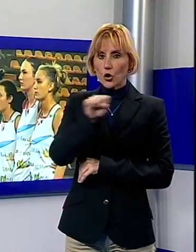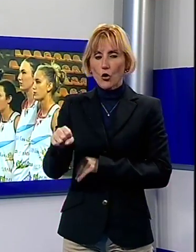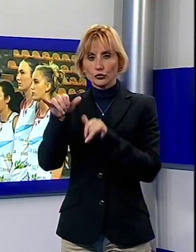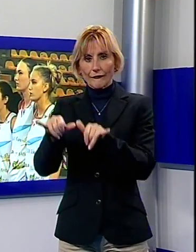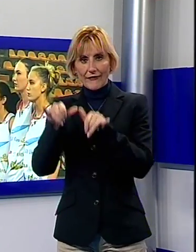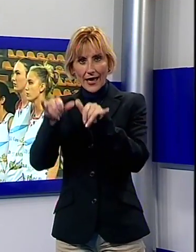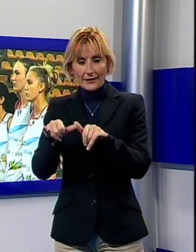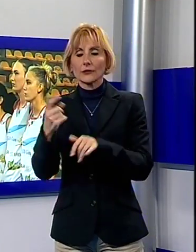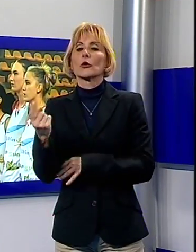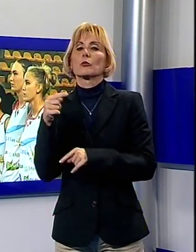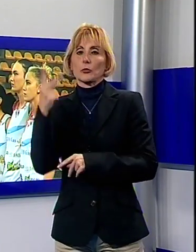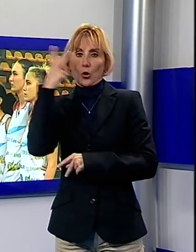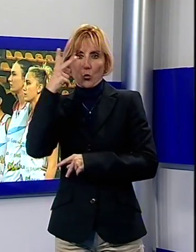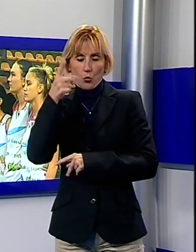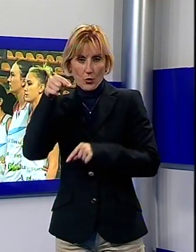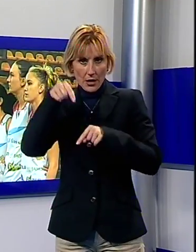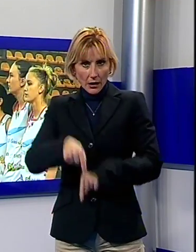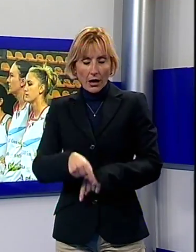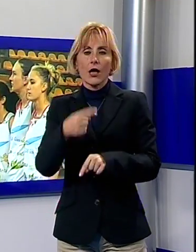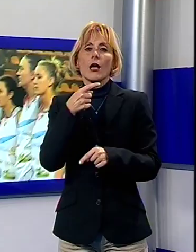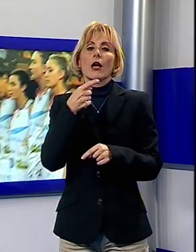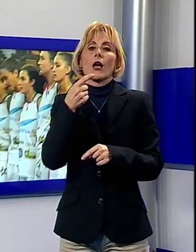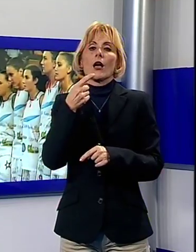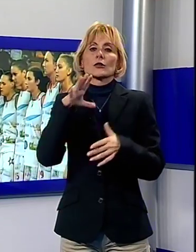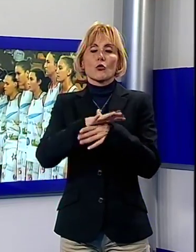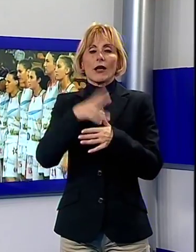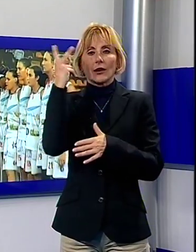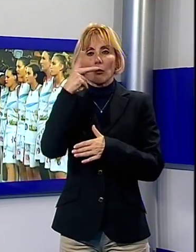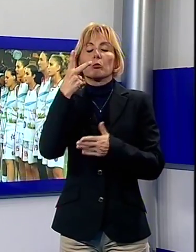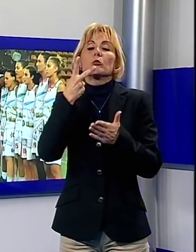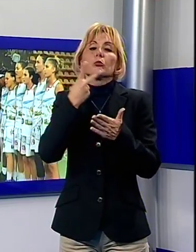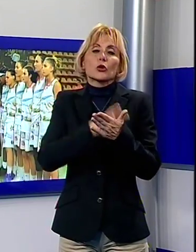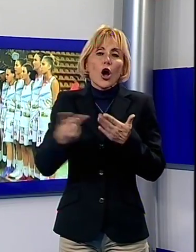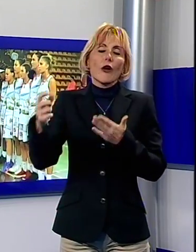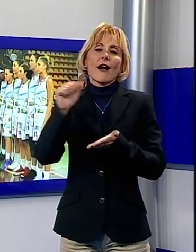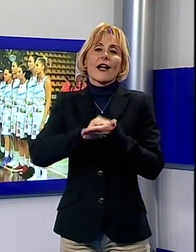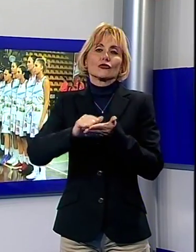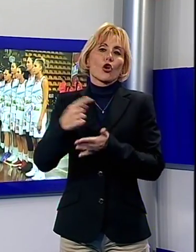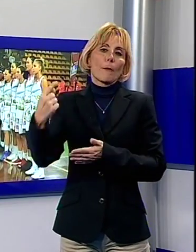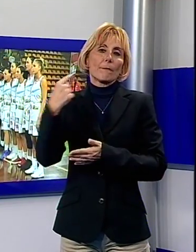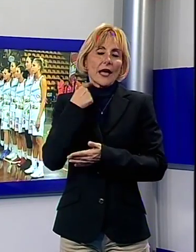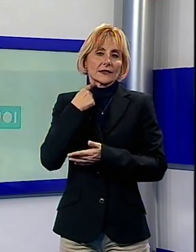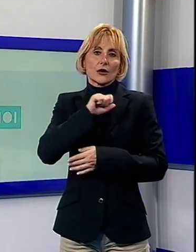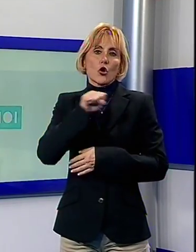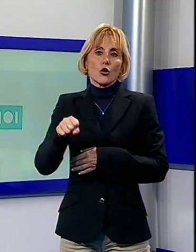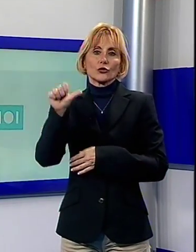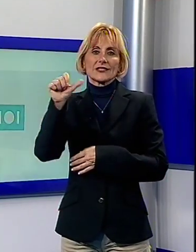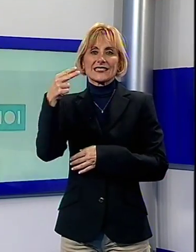Venete al Palatagliate, la squadra lucchese prova a cancellare la cocente, sconfitta, patita contro lo Schio.